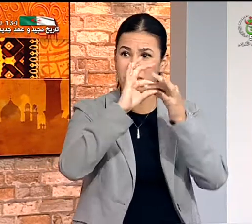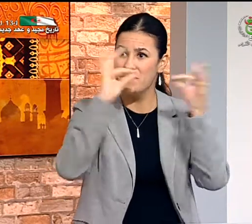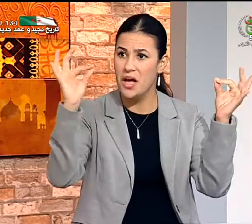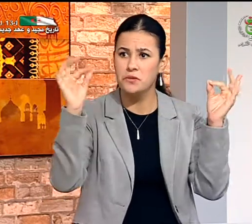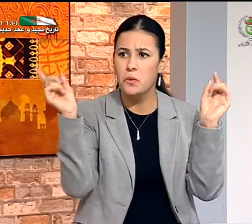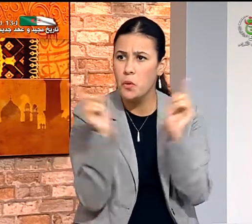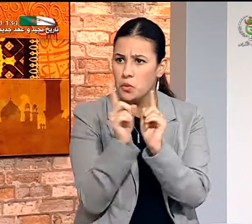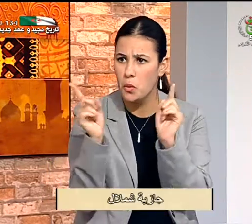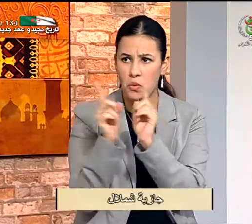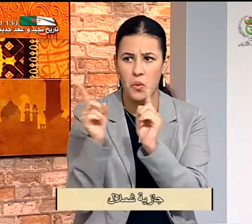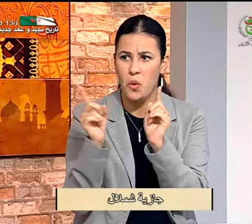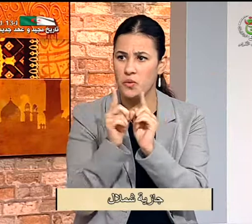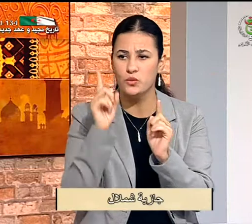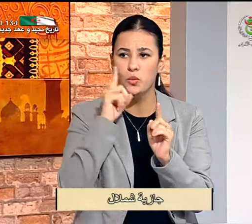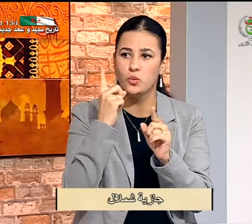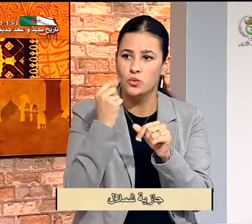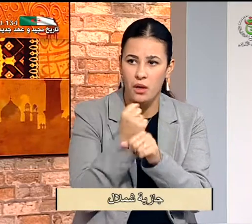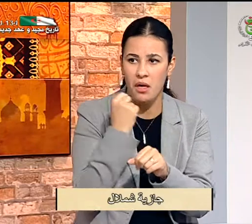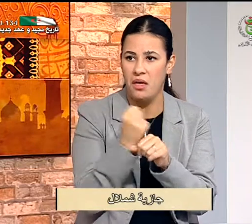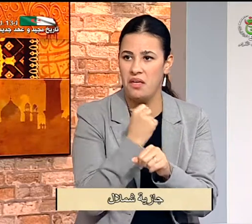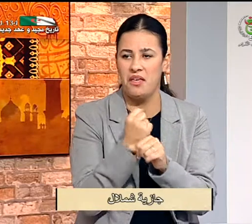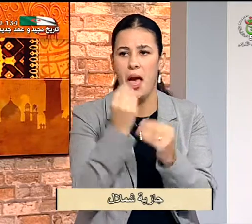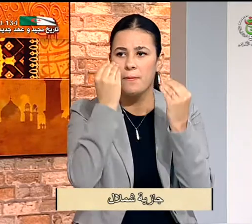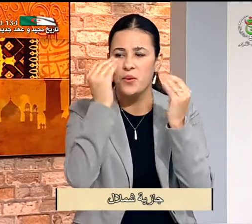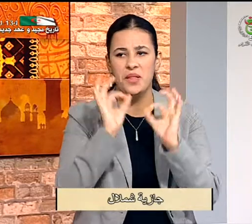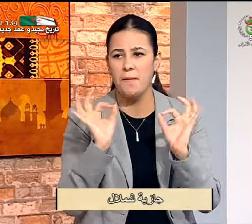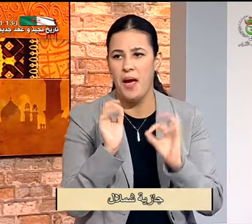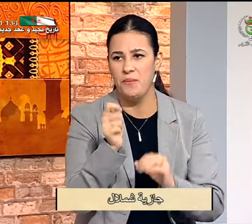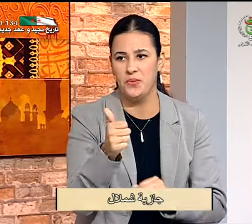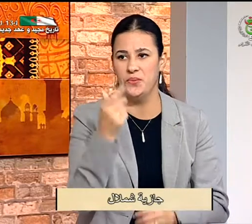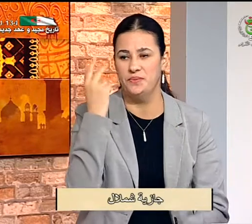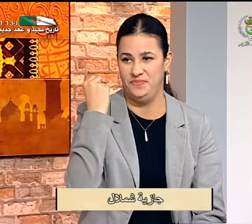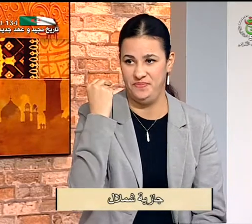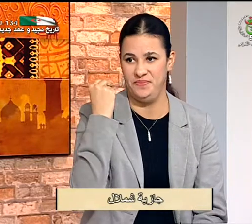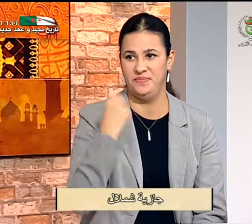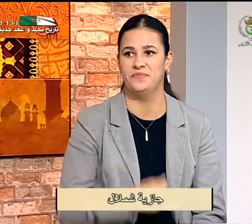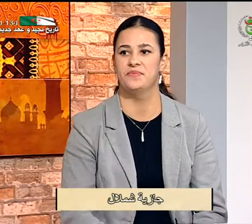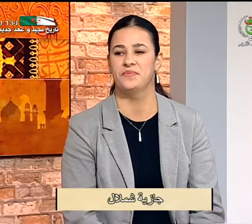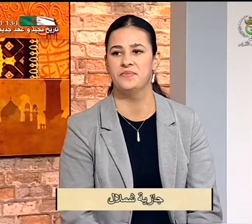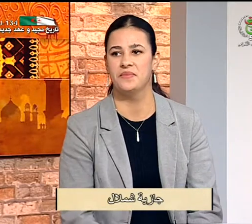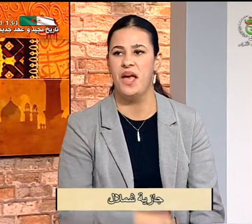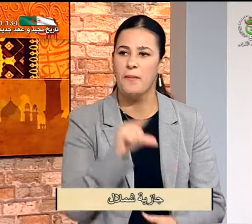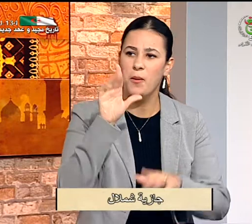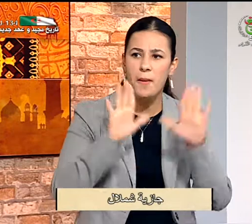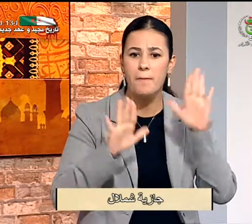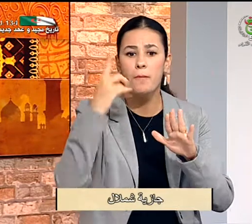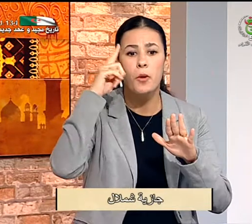يكن تواصلا سهل بل كانت بعض الإشارات يعني مختصرة ولم نفهم يعني جيدا